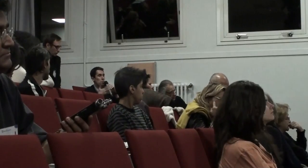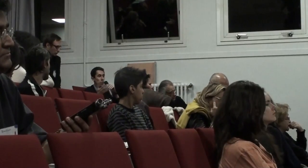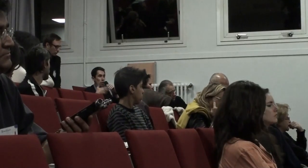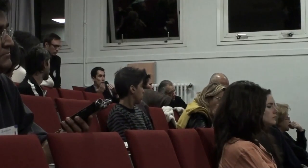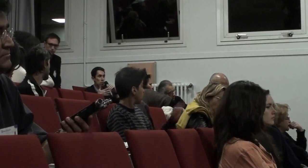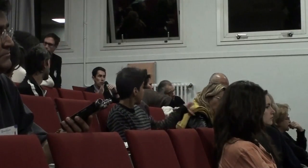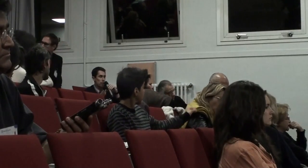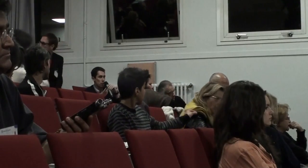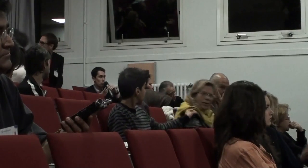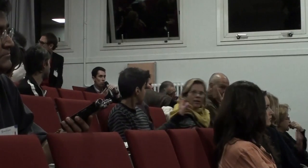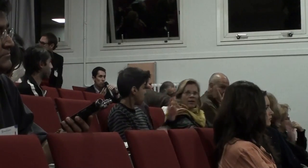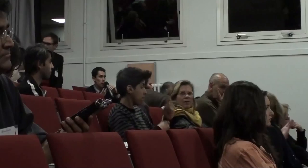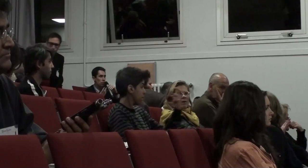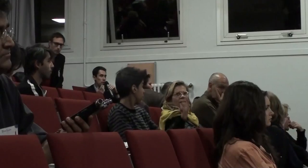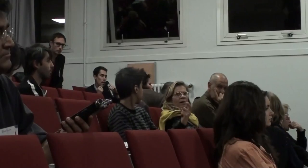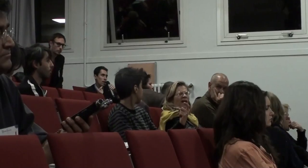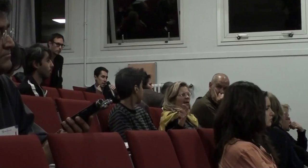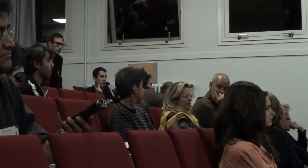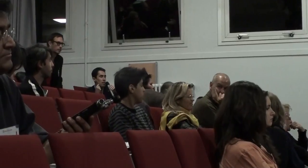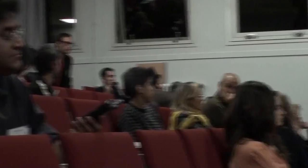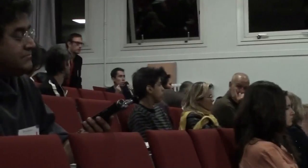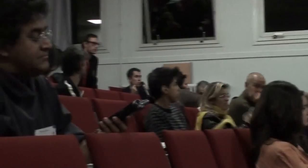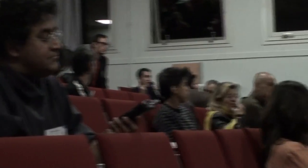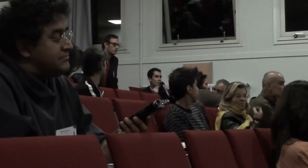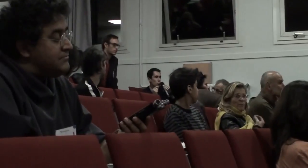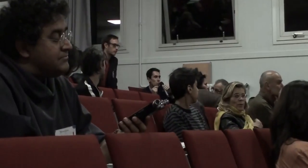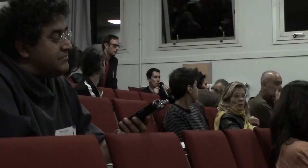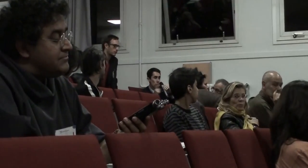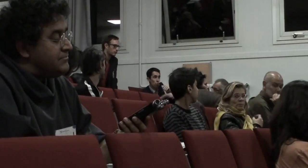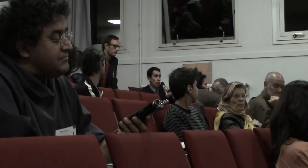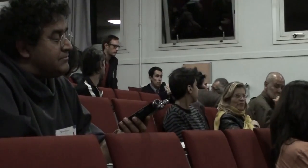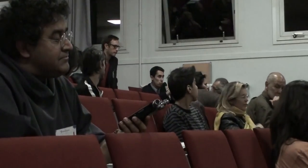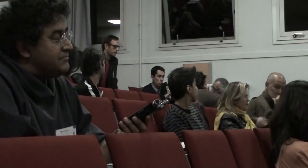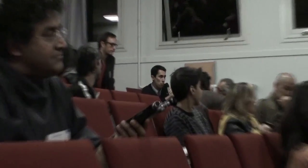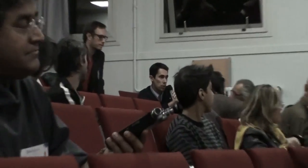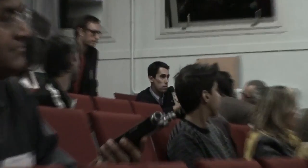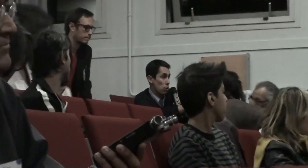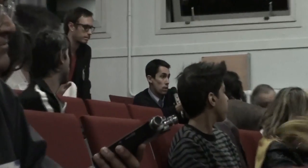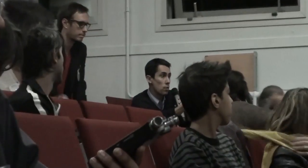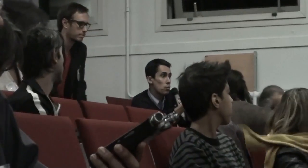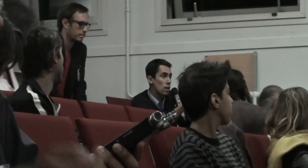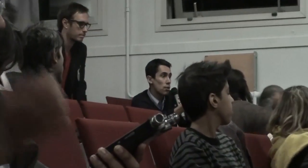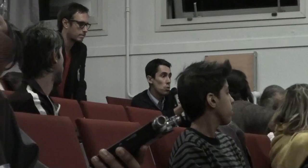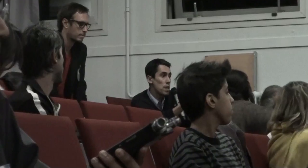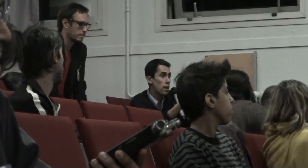imposée globalement par la technologie par la société il me semble que malgré tout quand on regarde par exemple sur le portable l'exemple d téléphone mobile